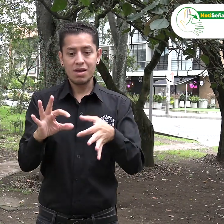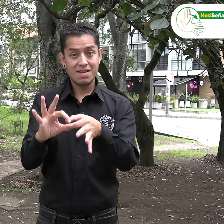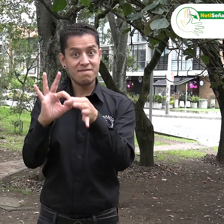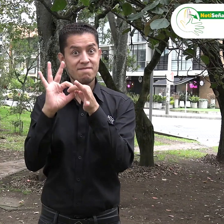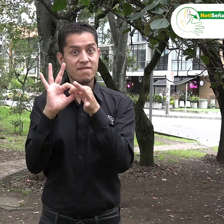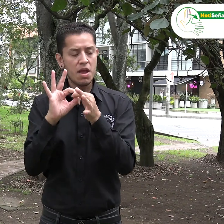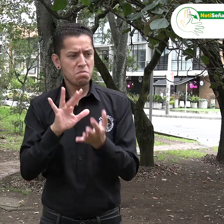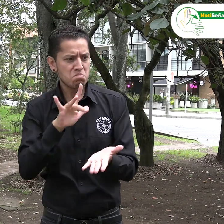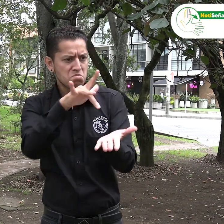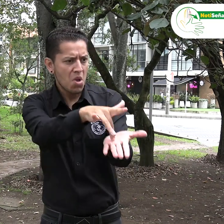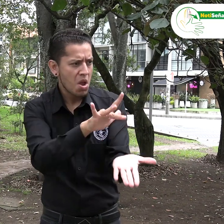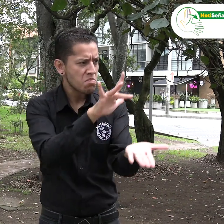y reflexionar